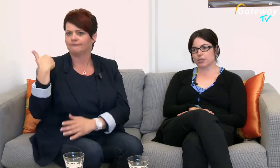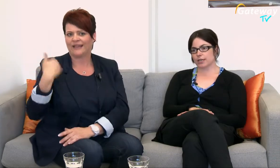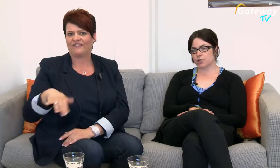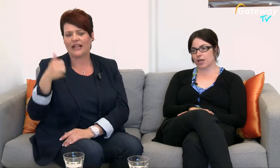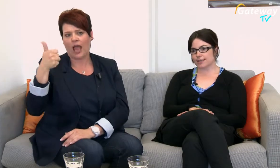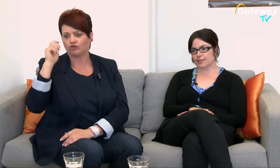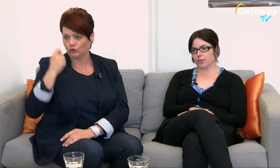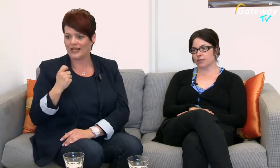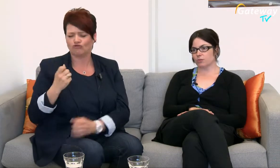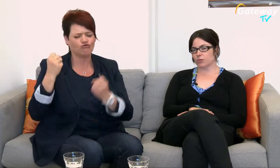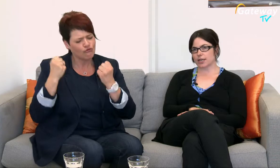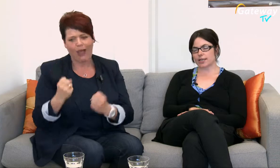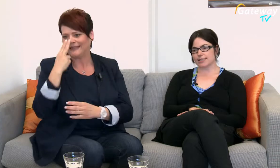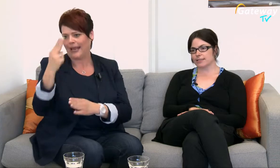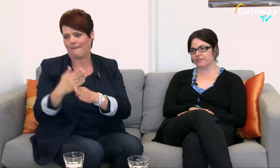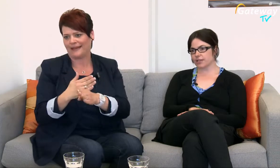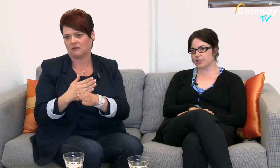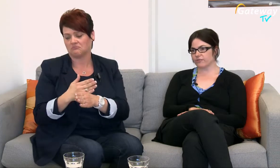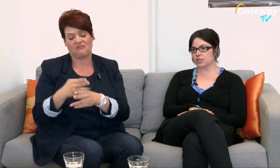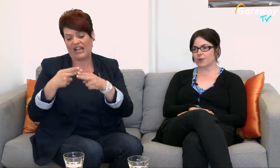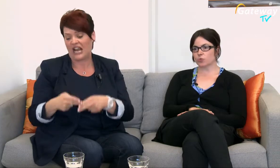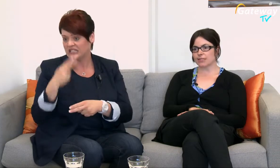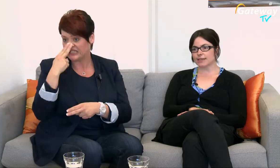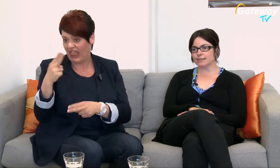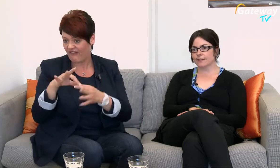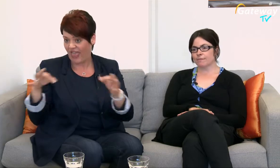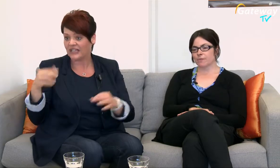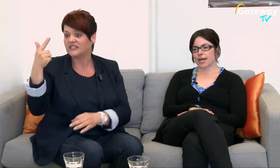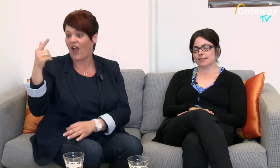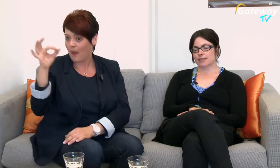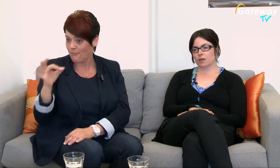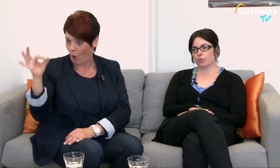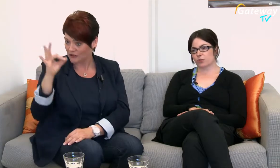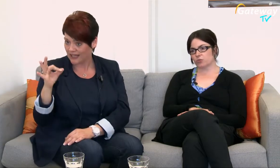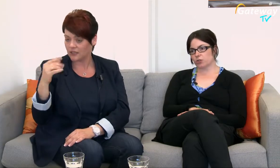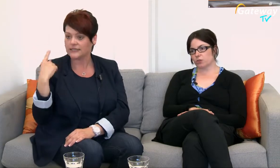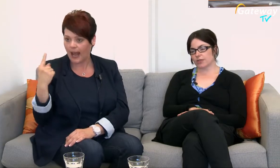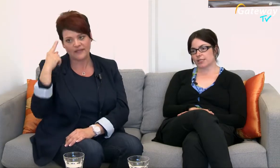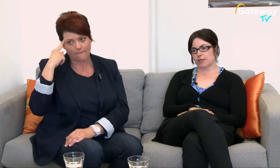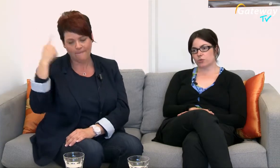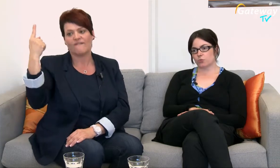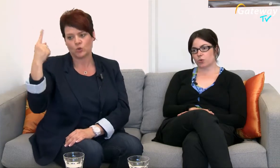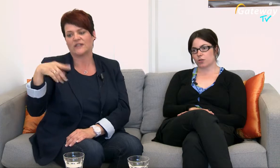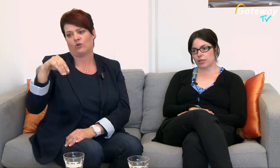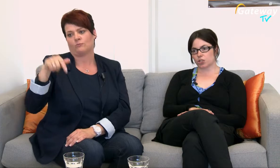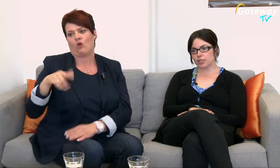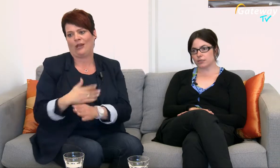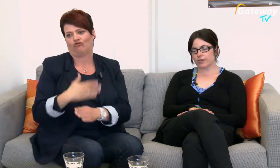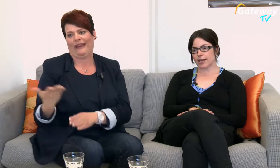mit einer starken Sehbehinderung Mit einer Restsehfähigkeit von 2% Der hat sich dann auch bewusst für die Universität Würzburg entschieden Weil er